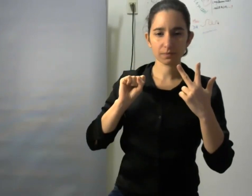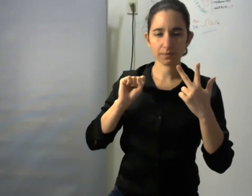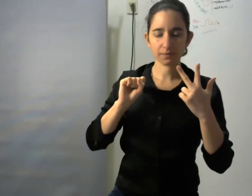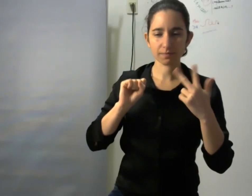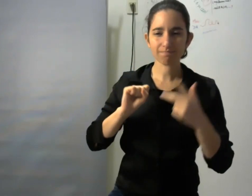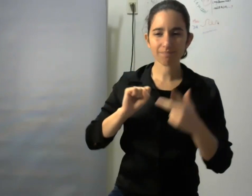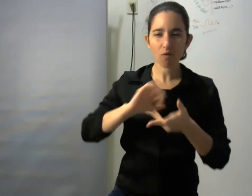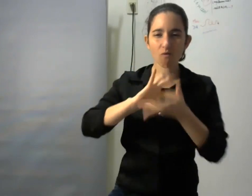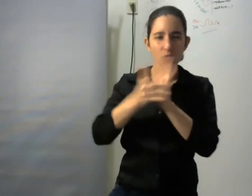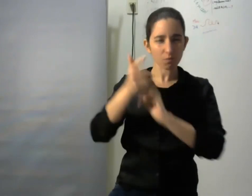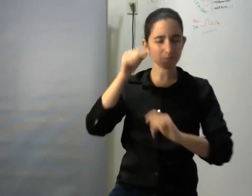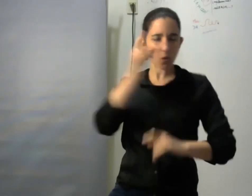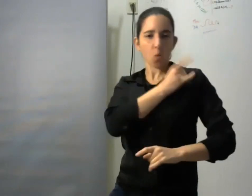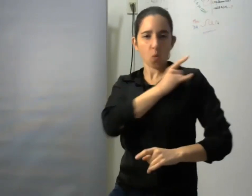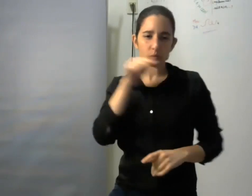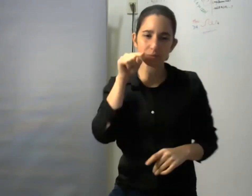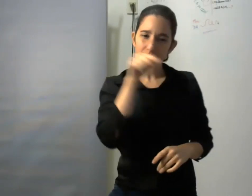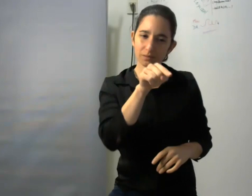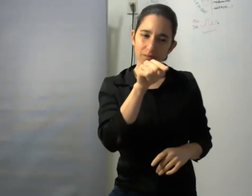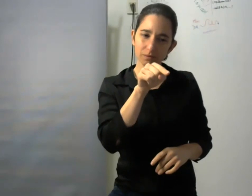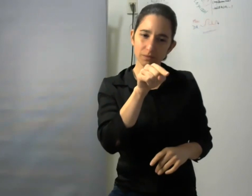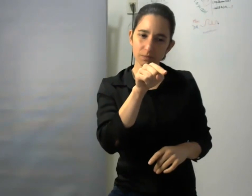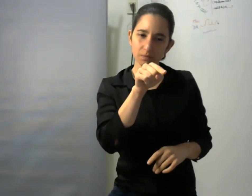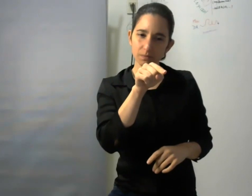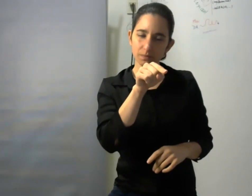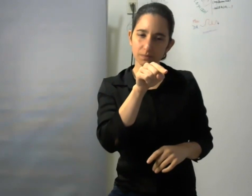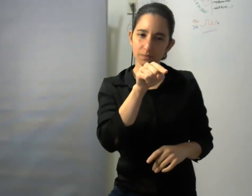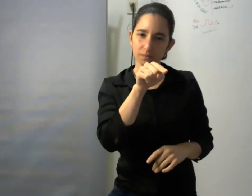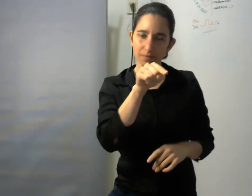educación universitaria en nuestro contexto y en nuestra facultad